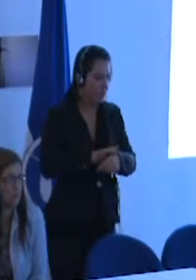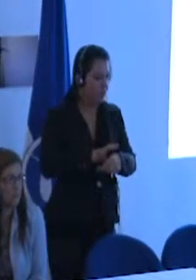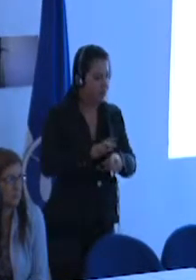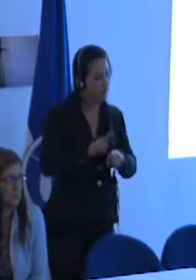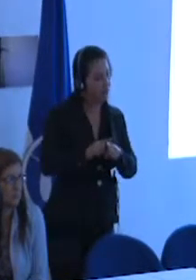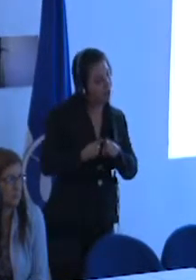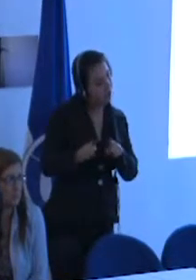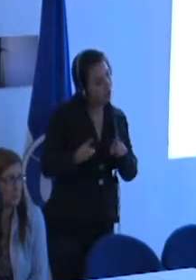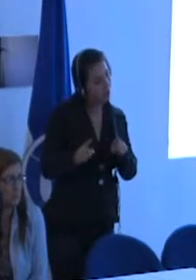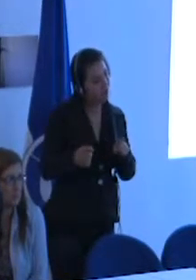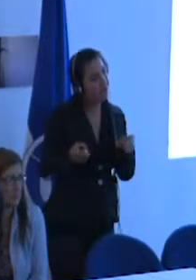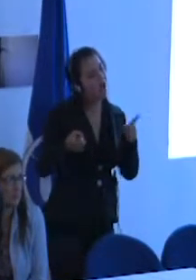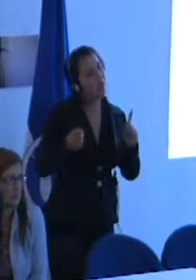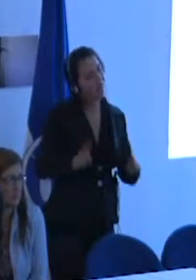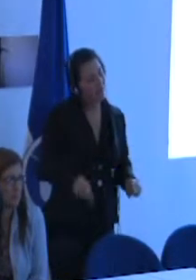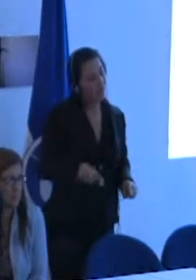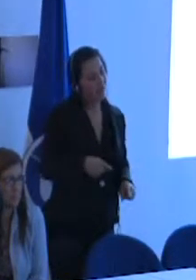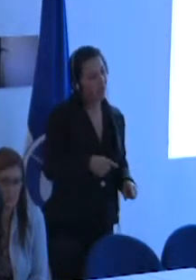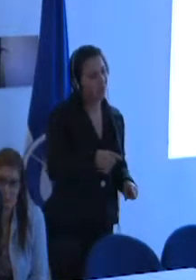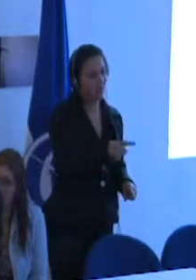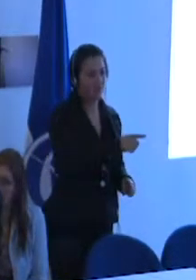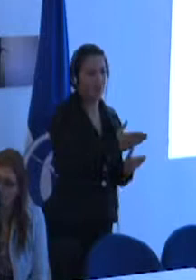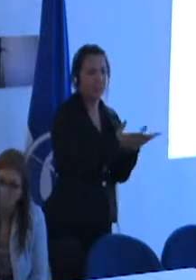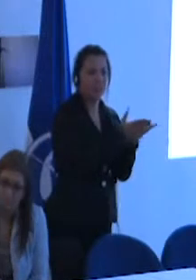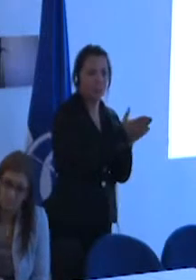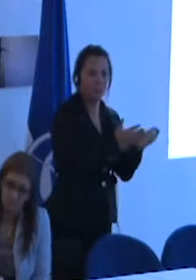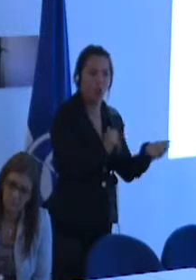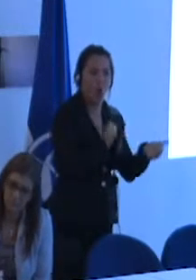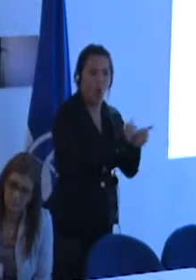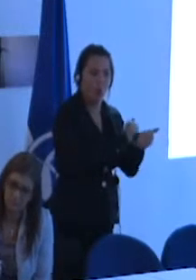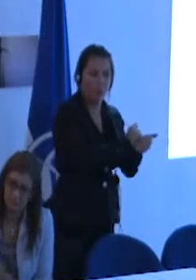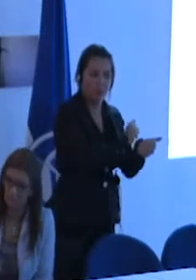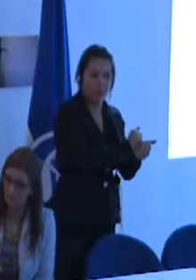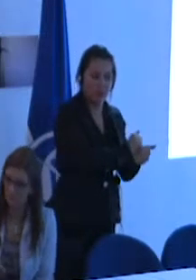pero también al conjunto de los servicios de acompañamiento.